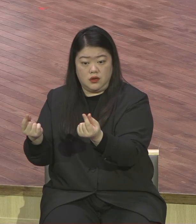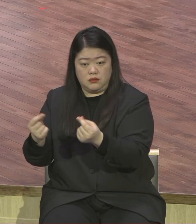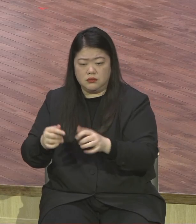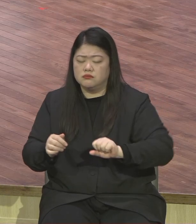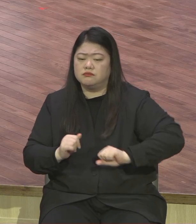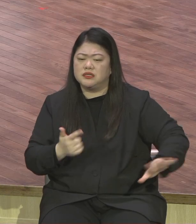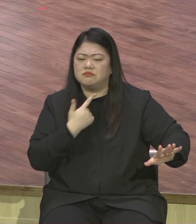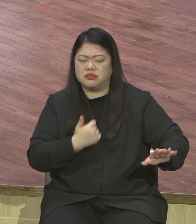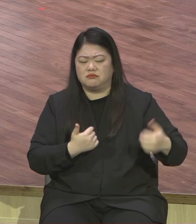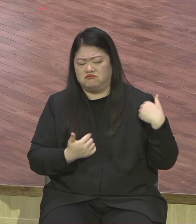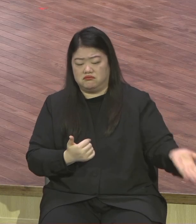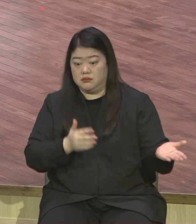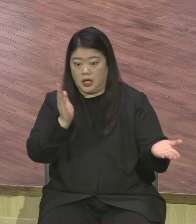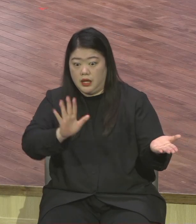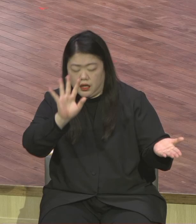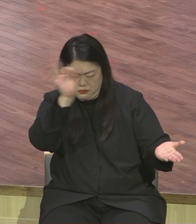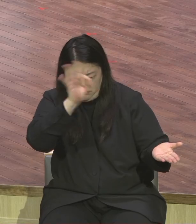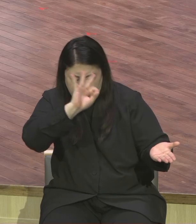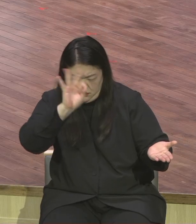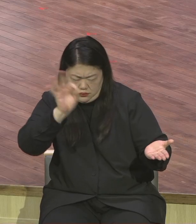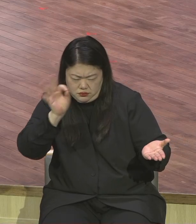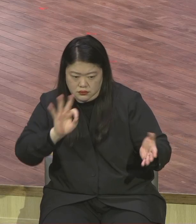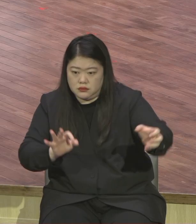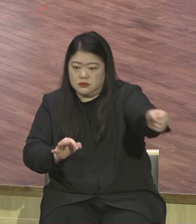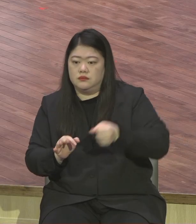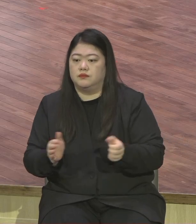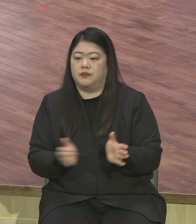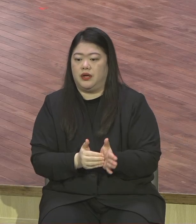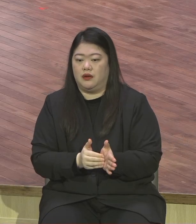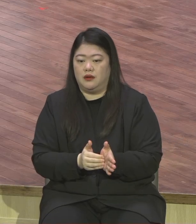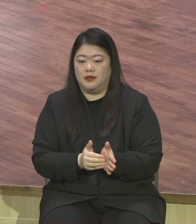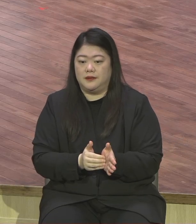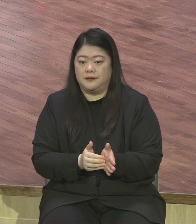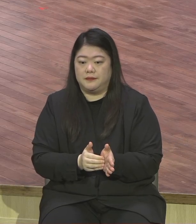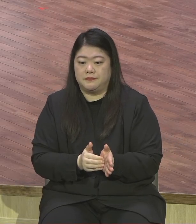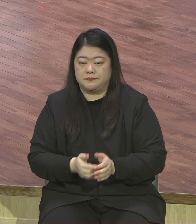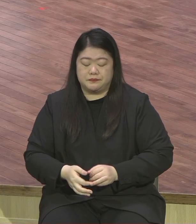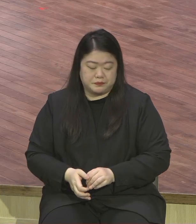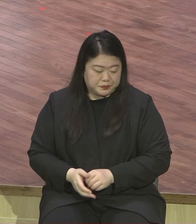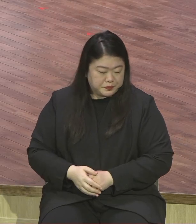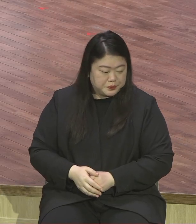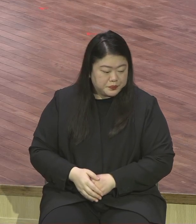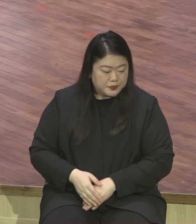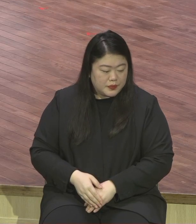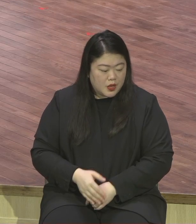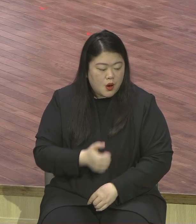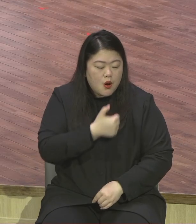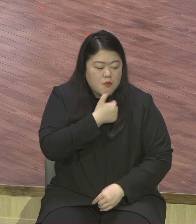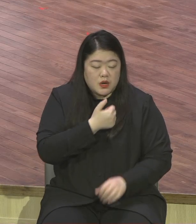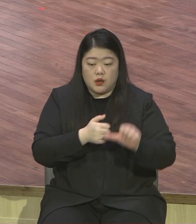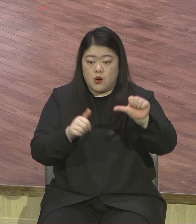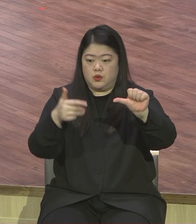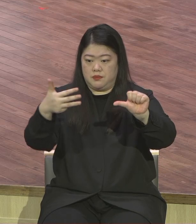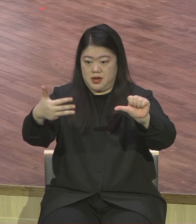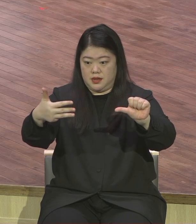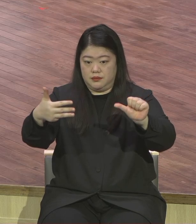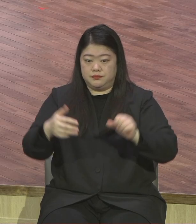로마서 5장 8절에 보면 이 놀라운 사실을 아주 사실줄을 밝히죠 우리가 아직 죄인됐을 때에